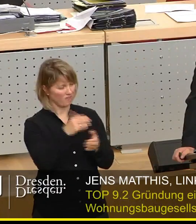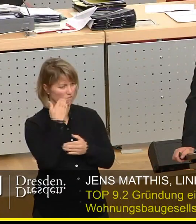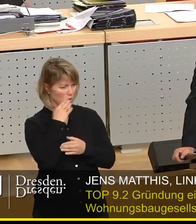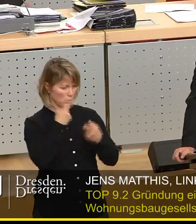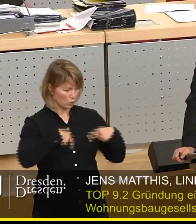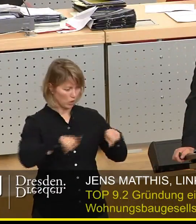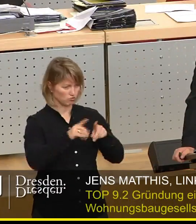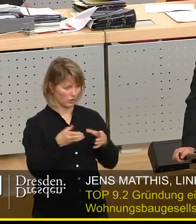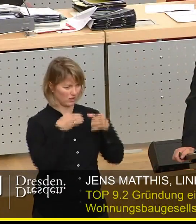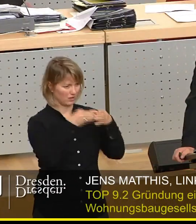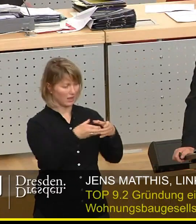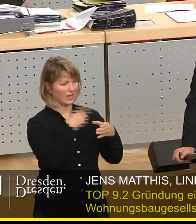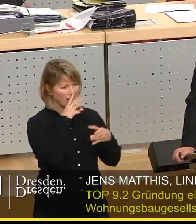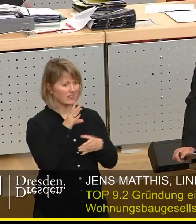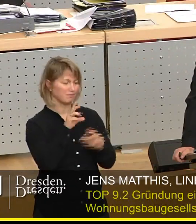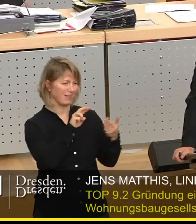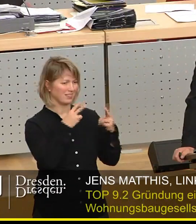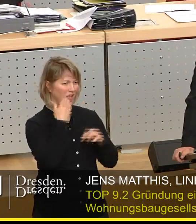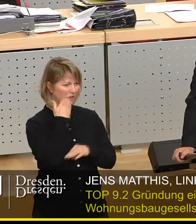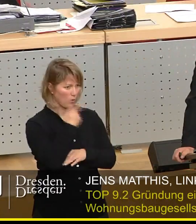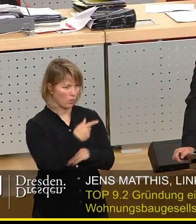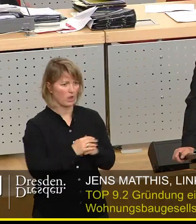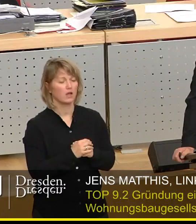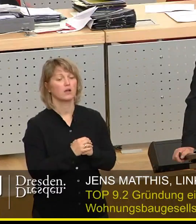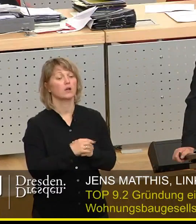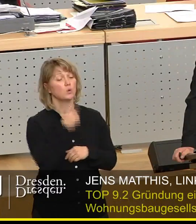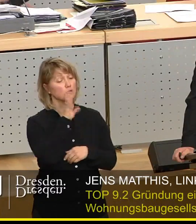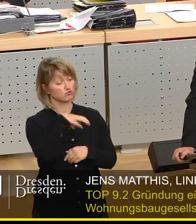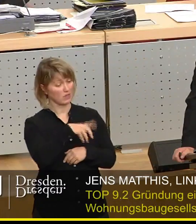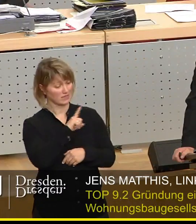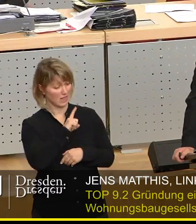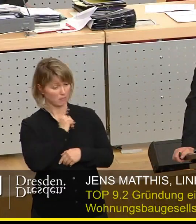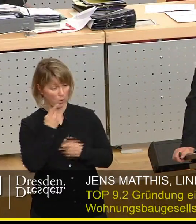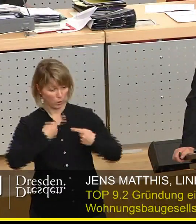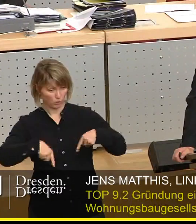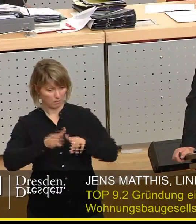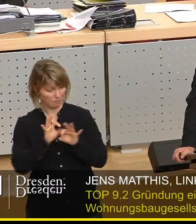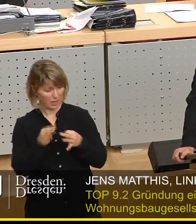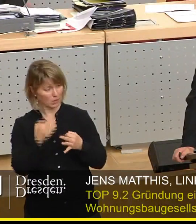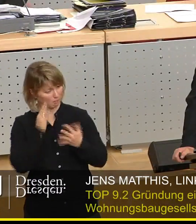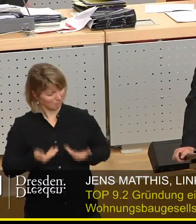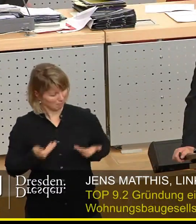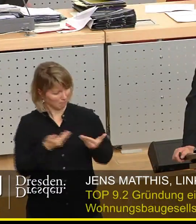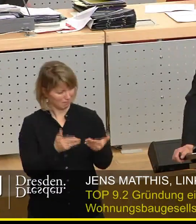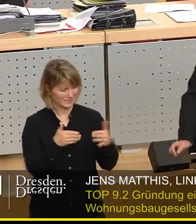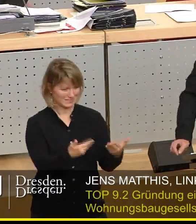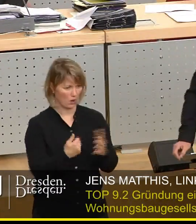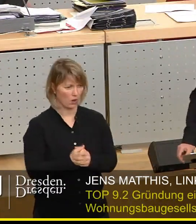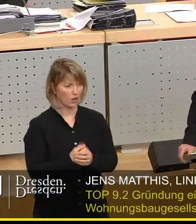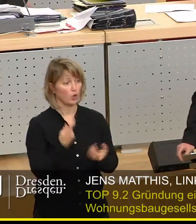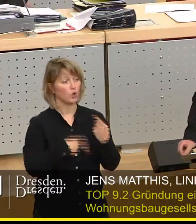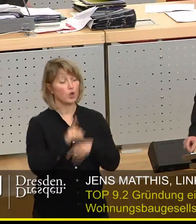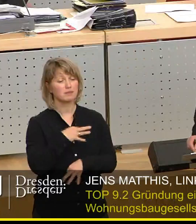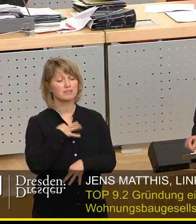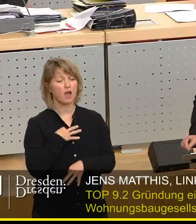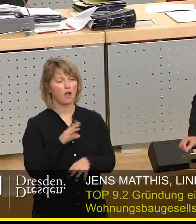und Grundstücke in die Trevo einbringen und die Stadt selbst ihre nicht benötigten Grundstücke. Das macht eine Sachanlage von